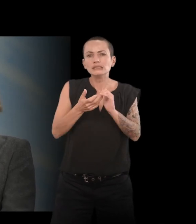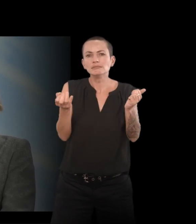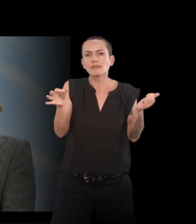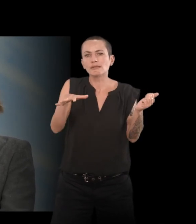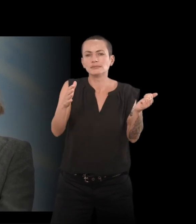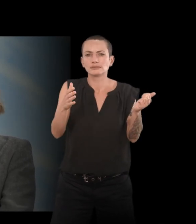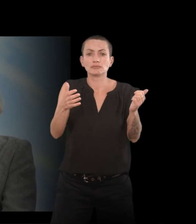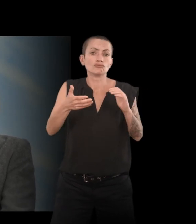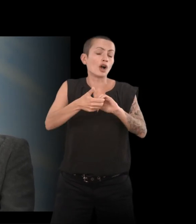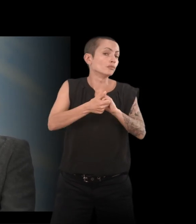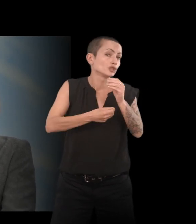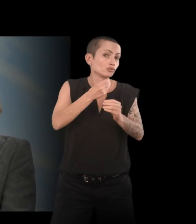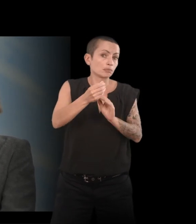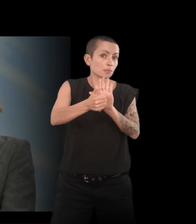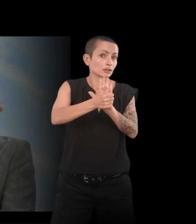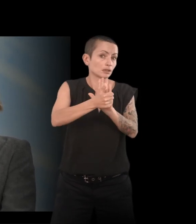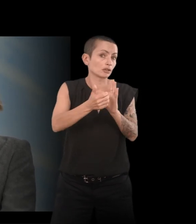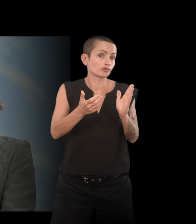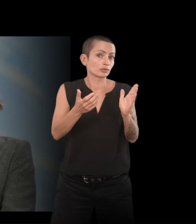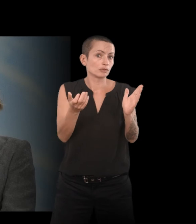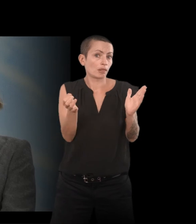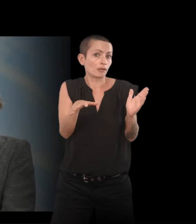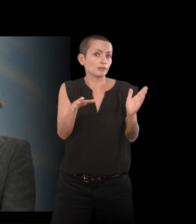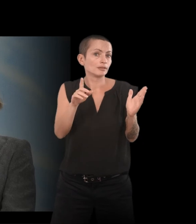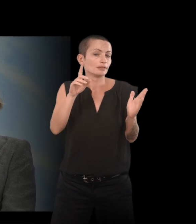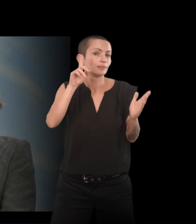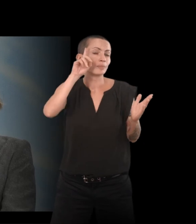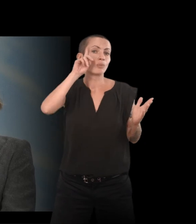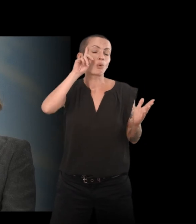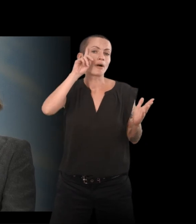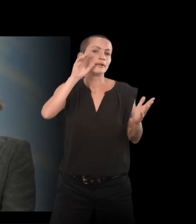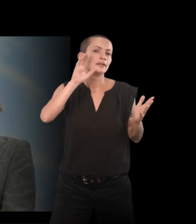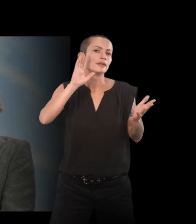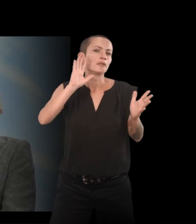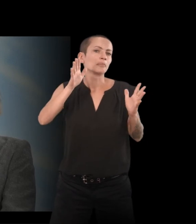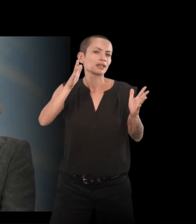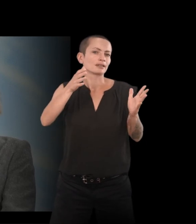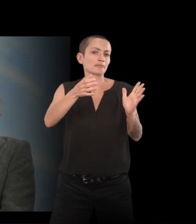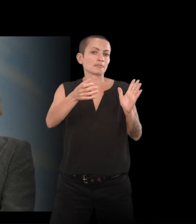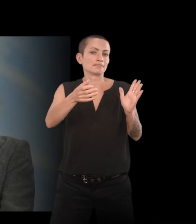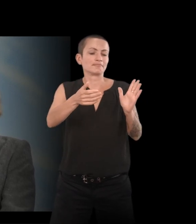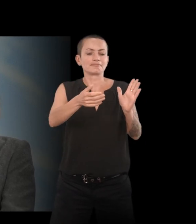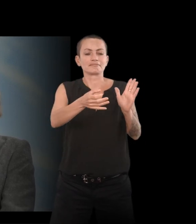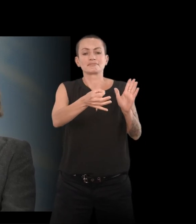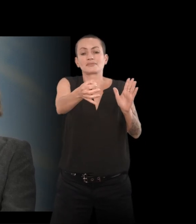des amis ou des personnages, c'est parce que c'est... Peut-être qu'ils le diront mieux, parce que c'est plus spécifique, plus précis.